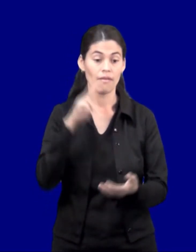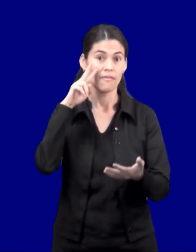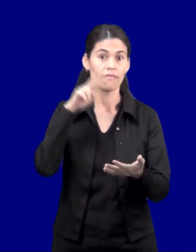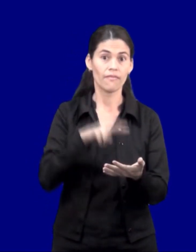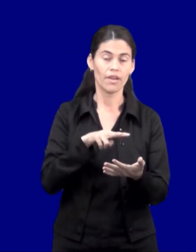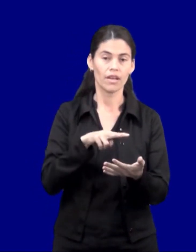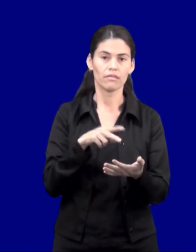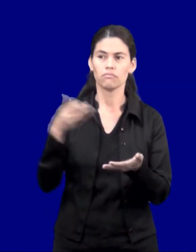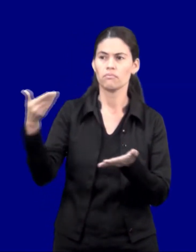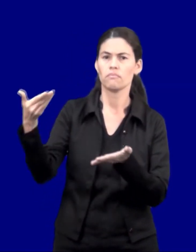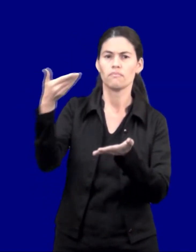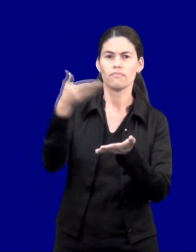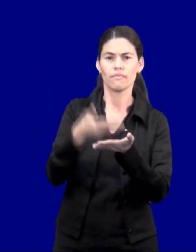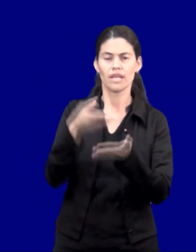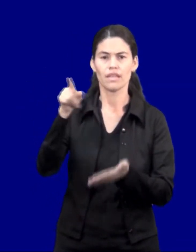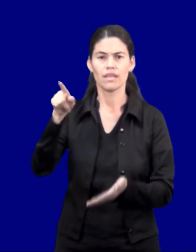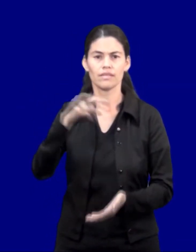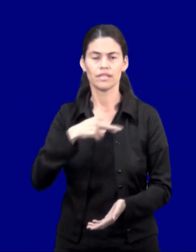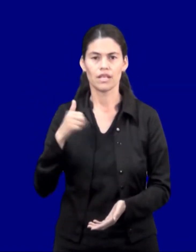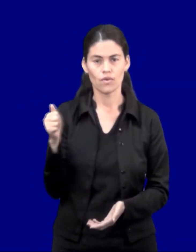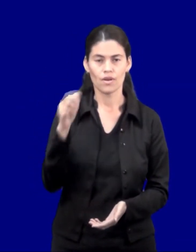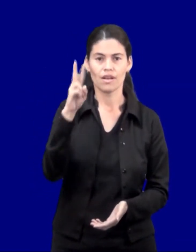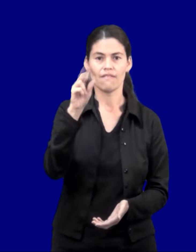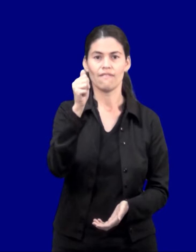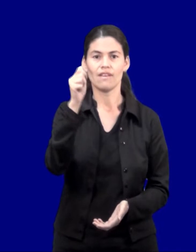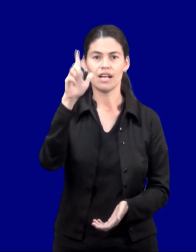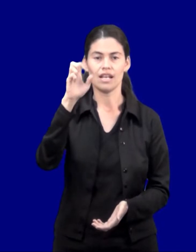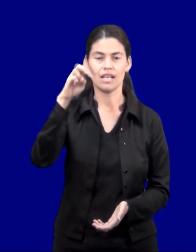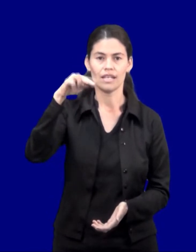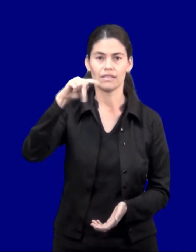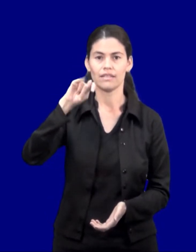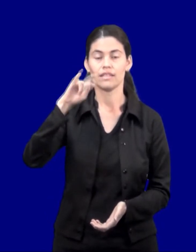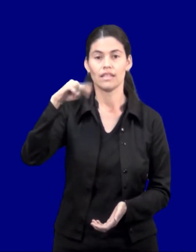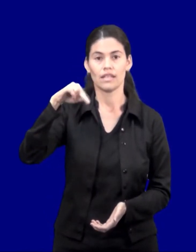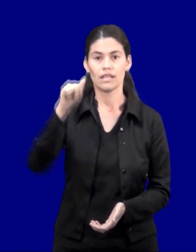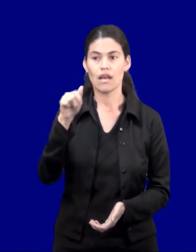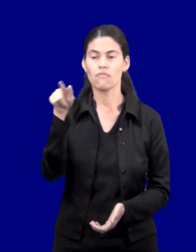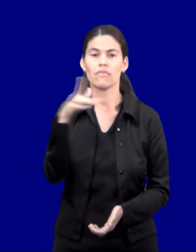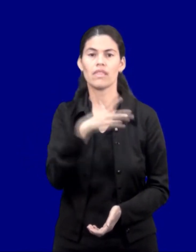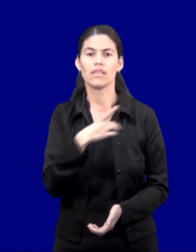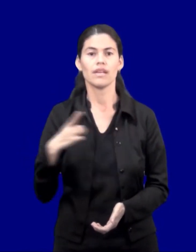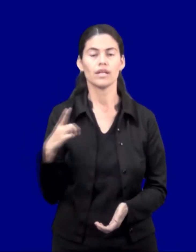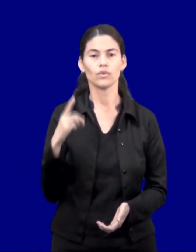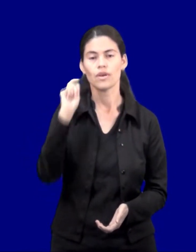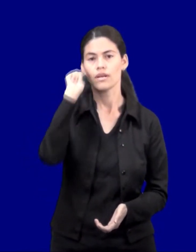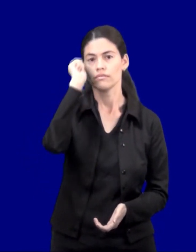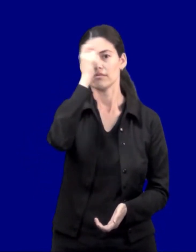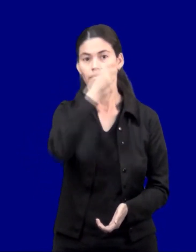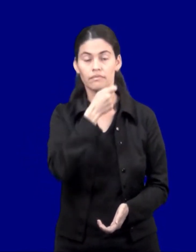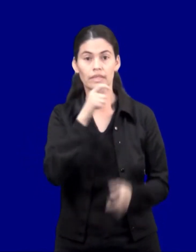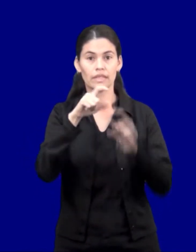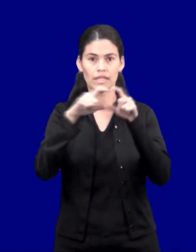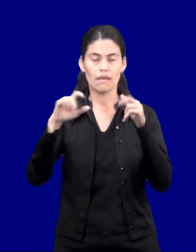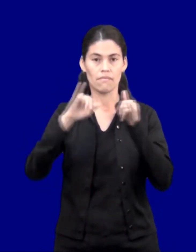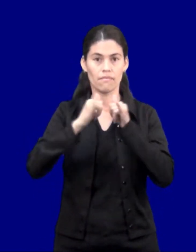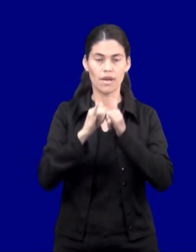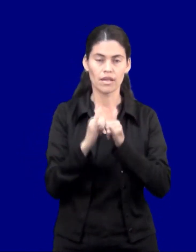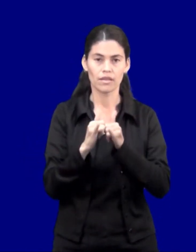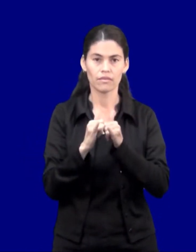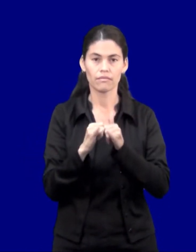Visto el pedido de la señora Valentina Canese Caballero, directora del Instituto Superior de Lenguas,